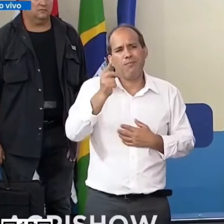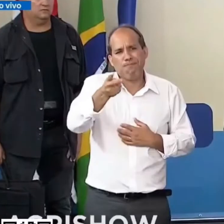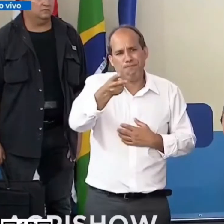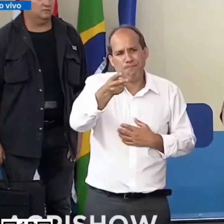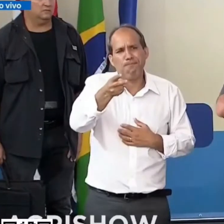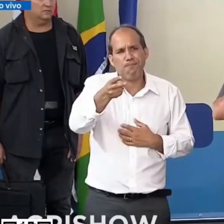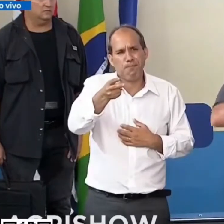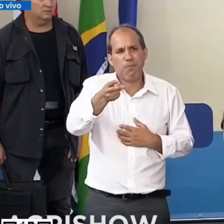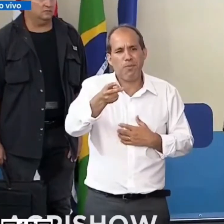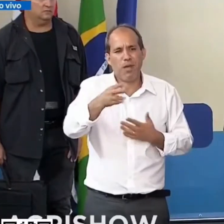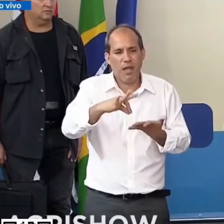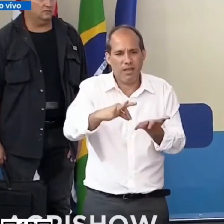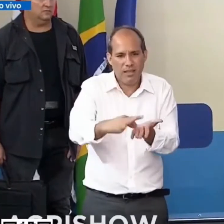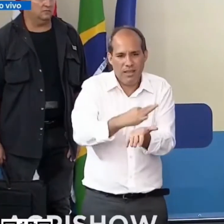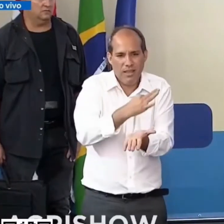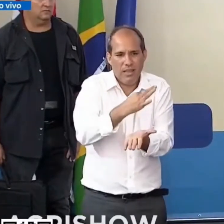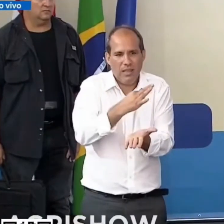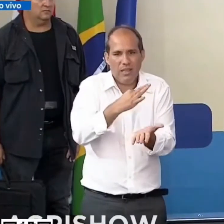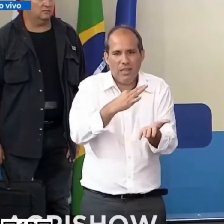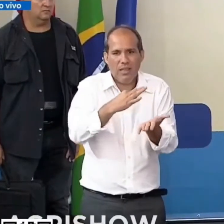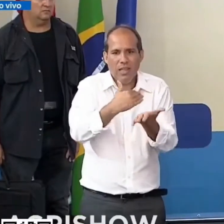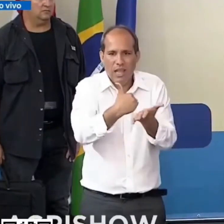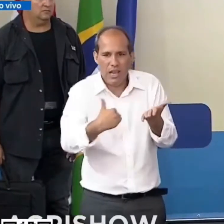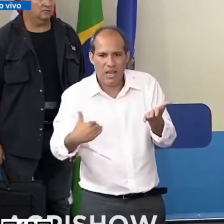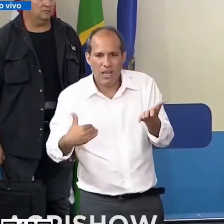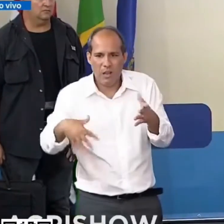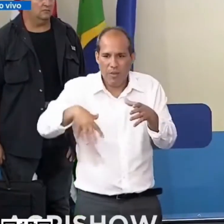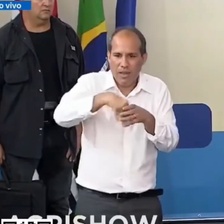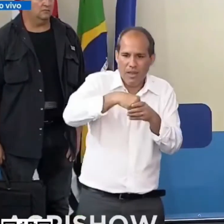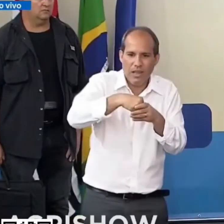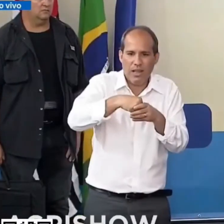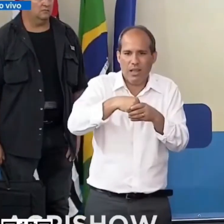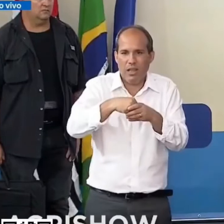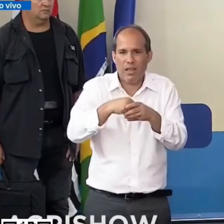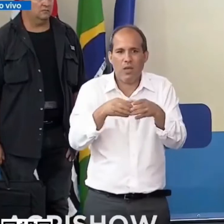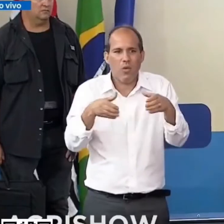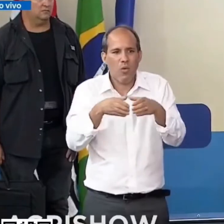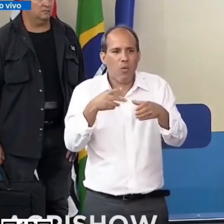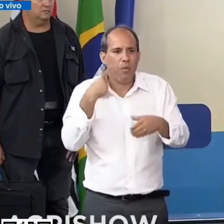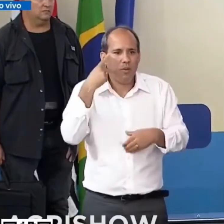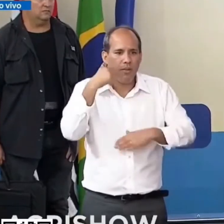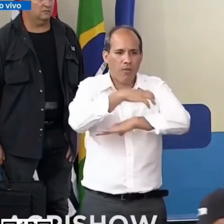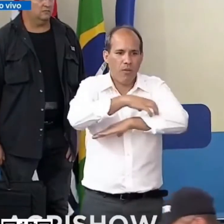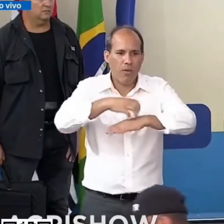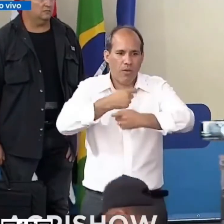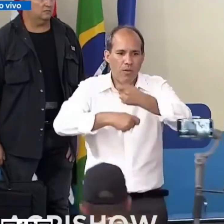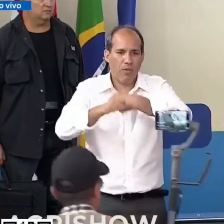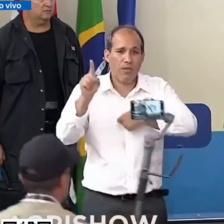assinei as listas para integrar a bancada do agronegócio em Brasília